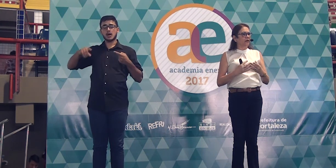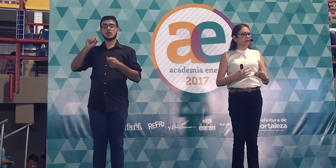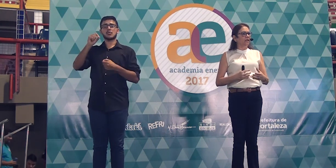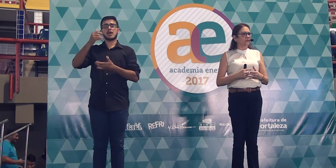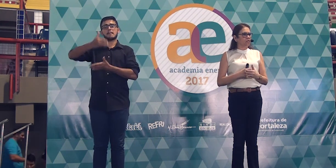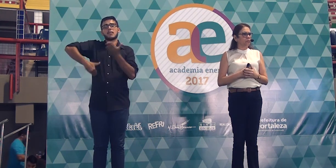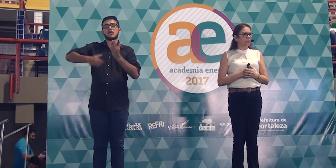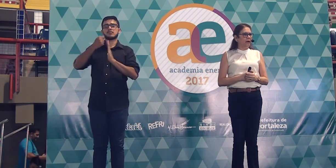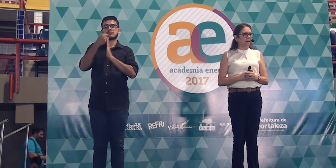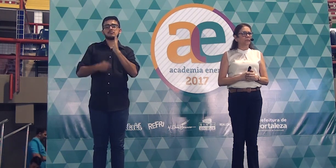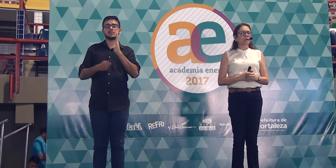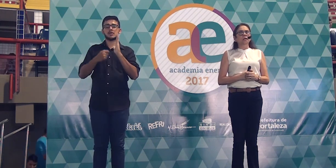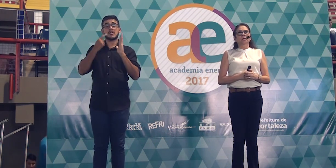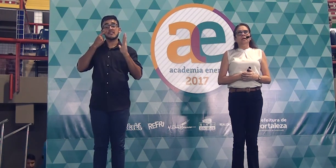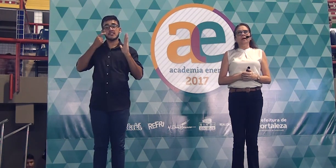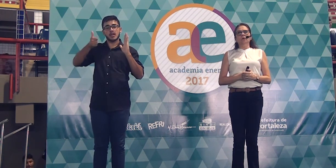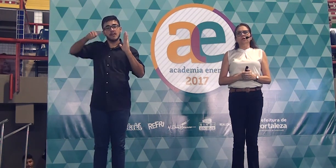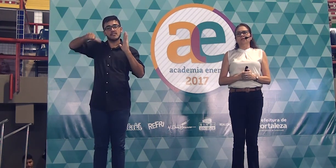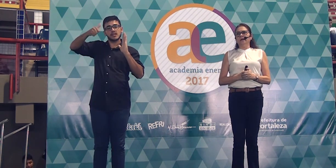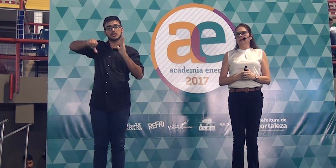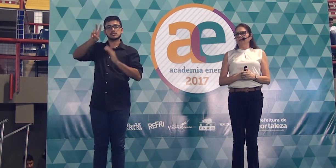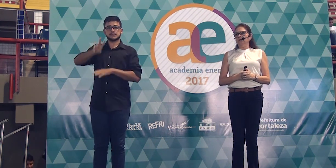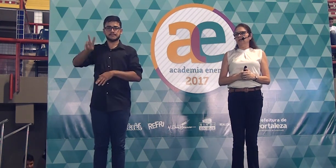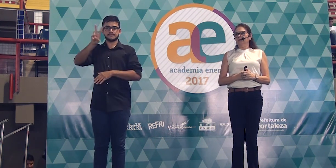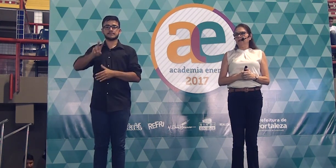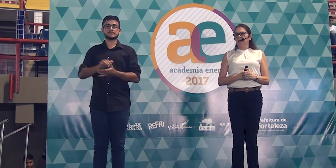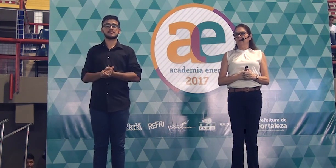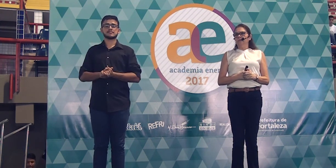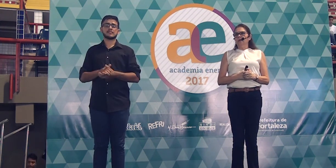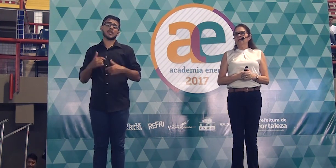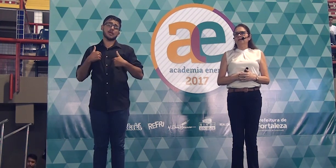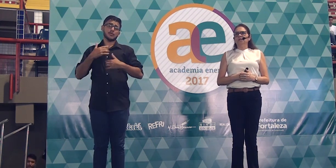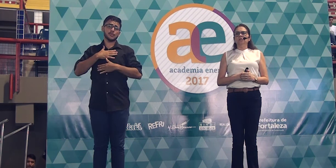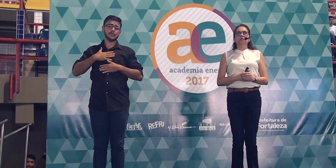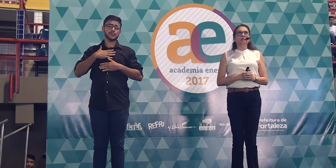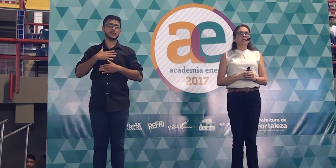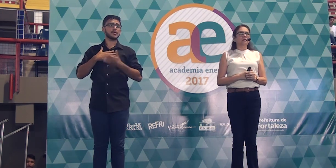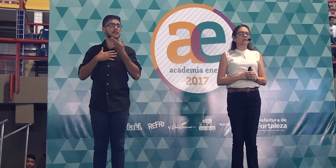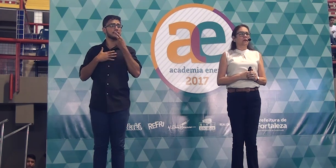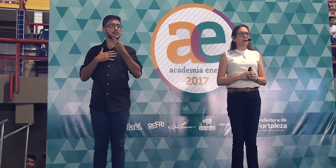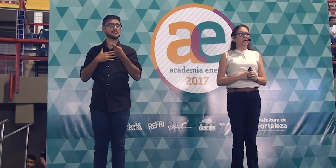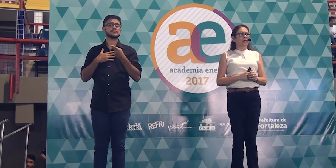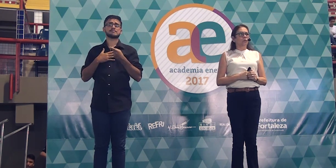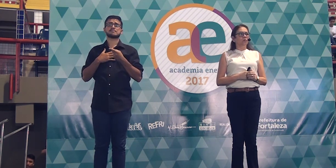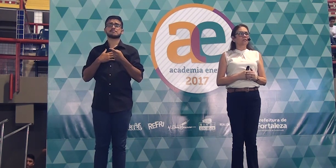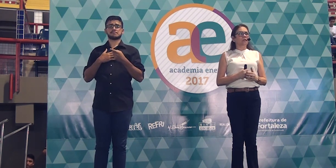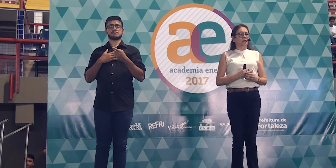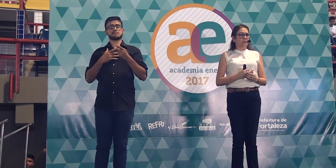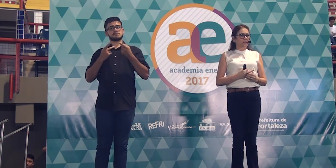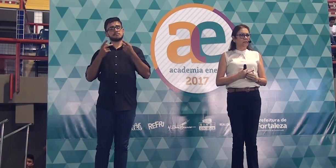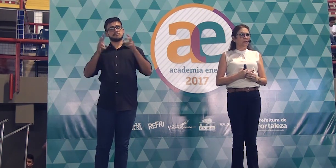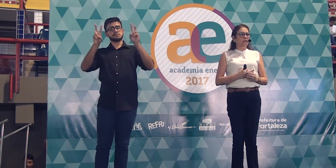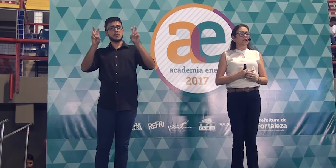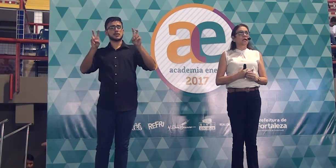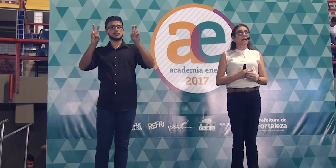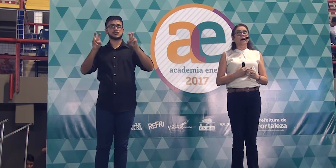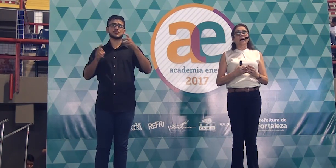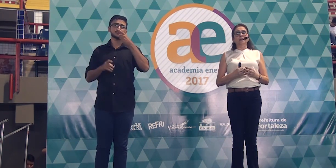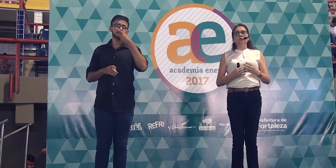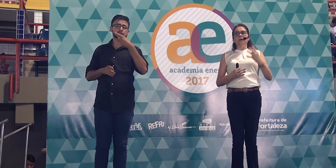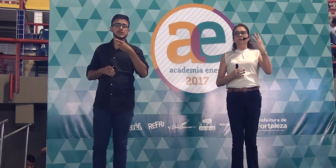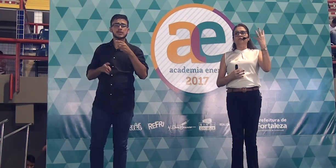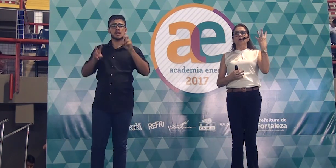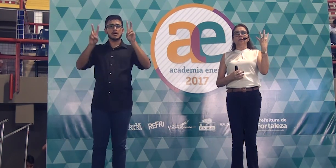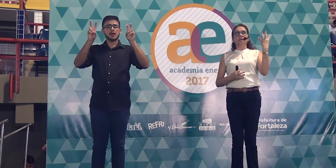avalia vestibular. E eu gostaria de dizer que a gente tem que trabalhar alguns temas que